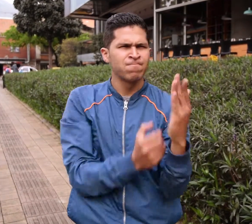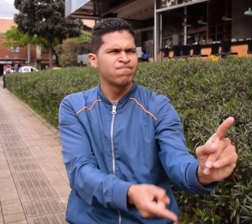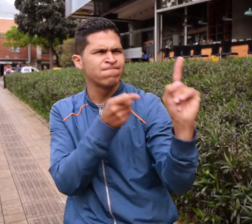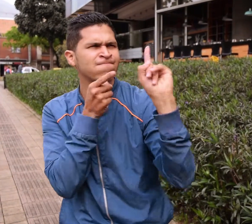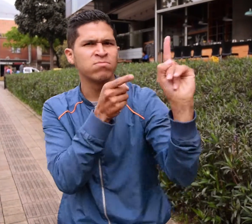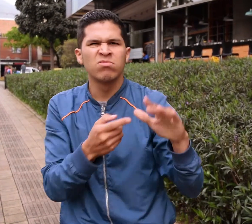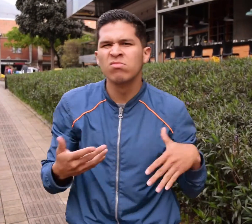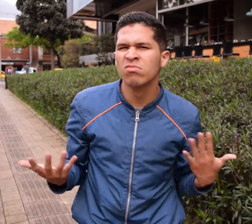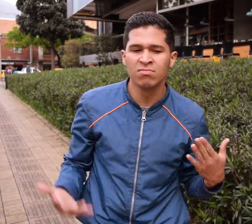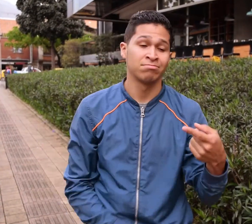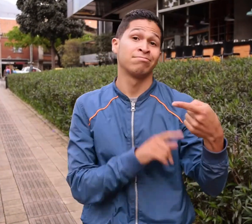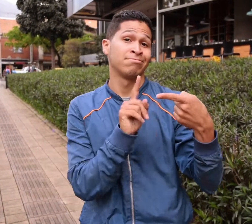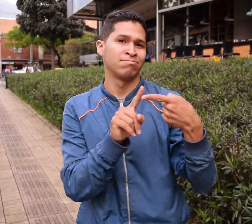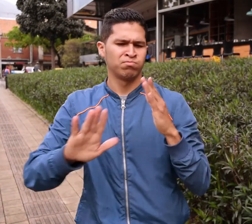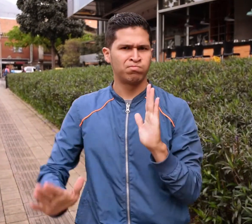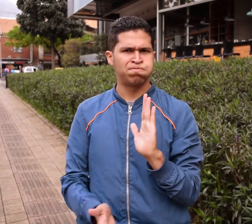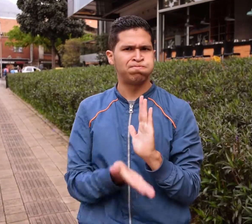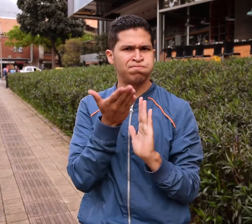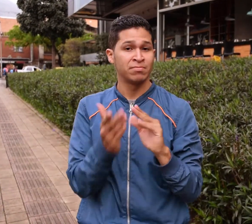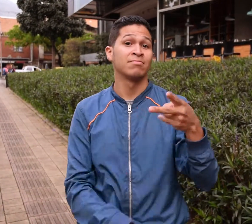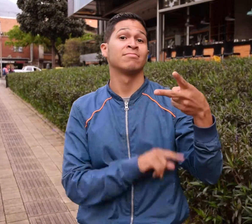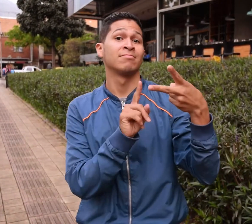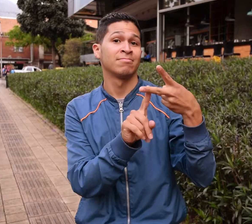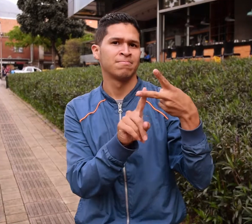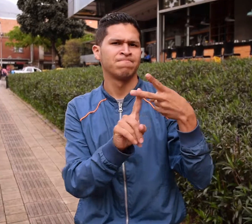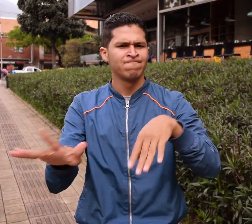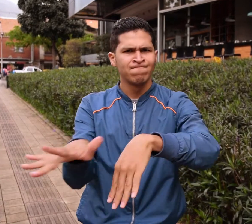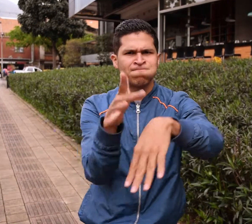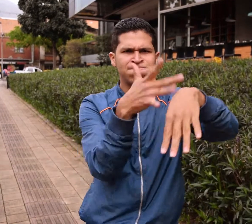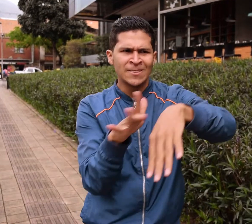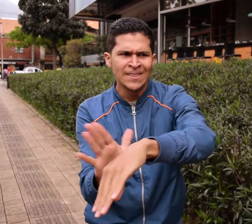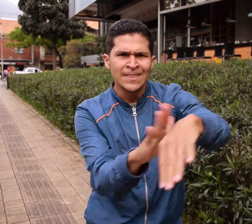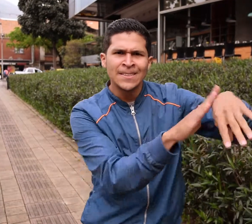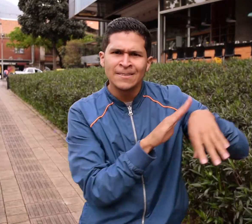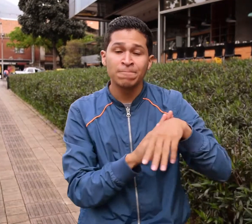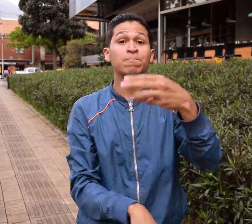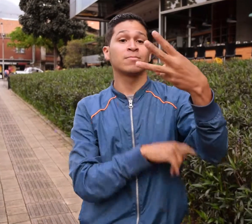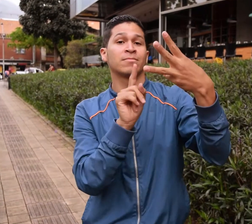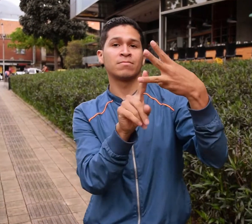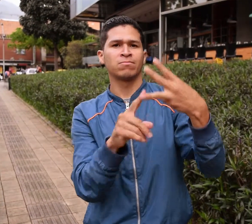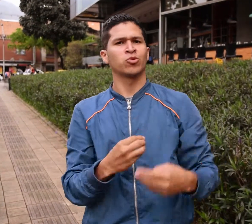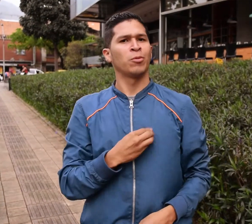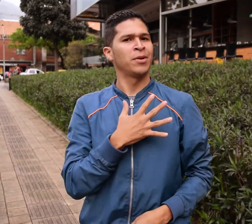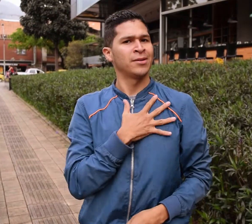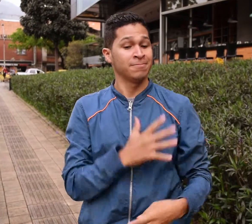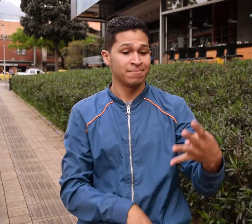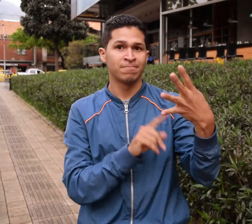Hacia un currículo con equidad de género. Avances, alertas, oportunidades y caminos posibles.